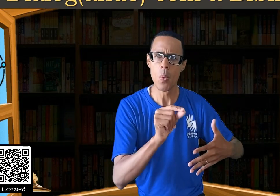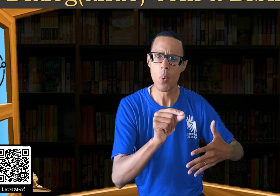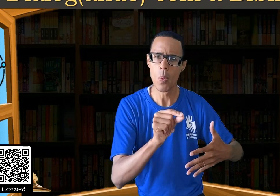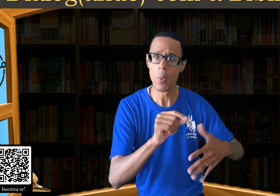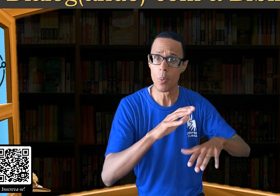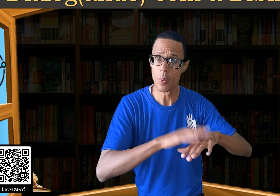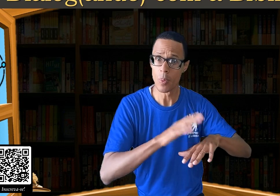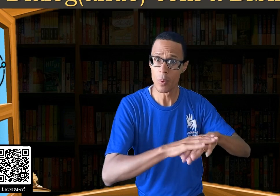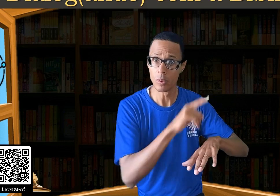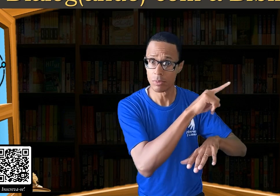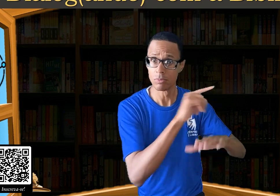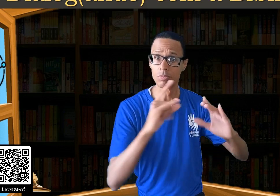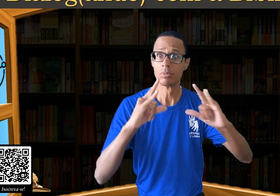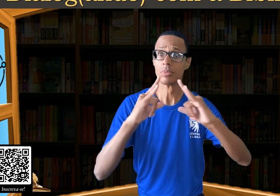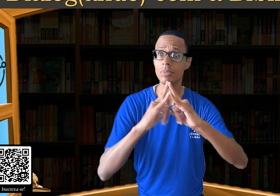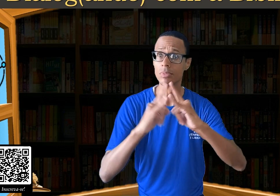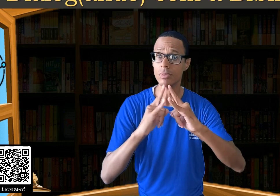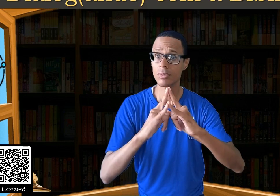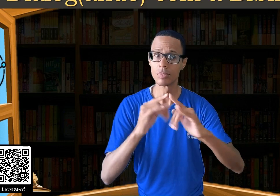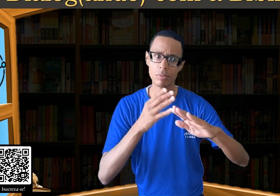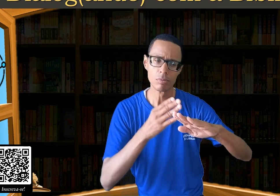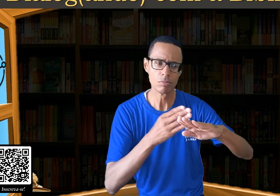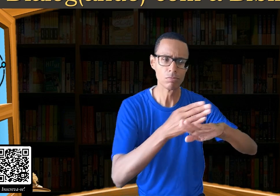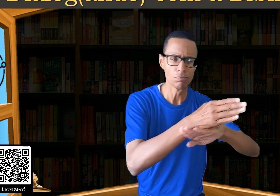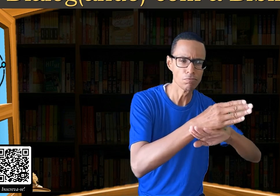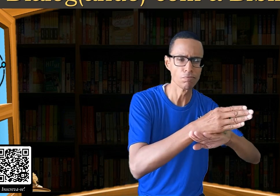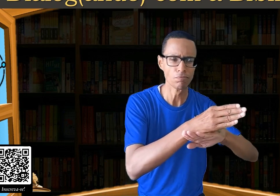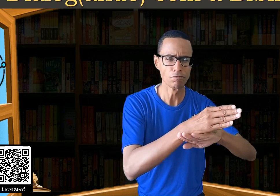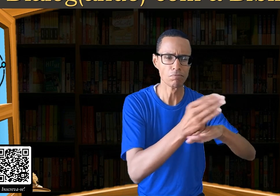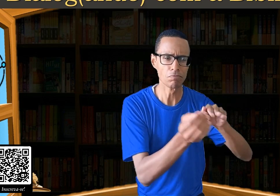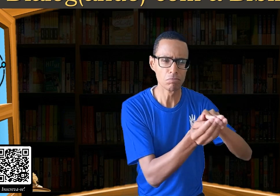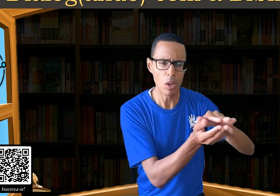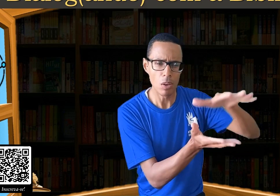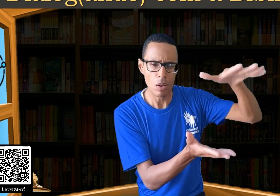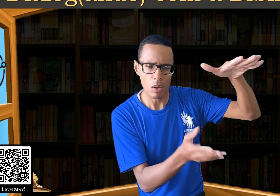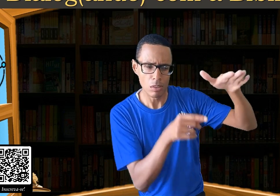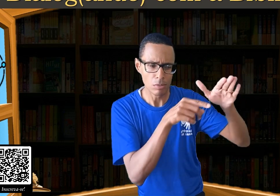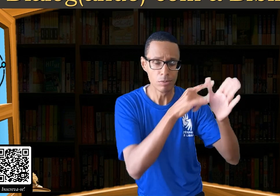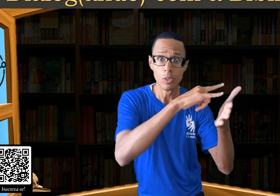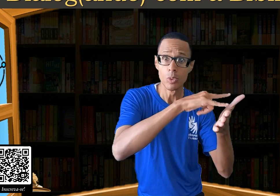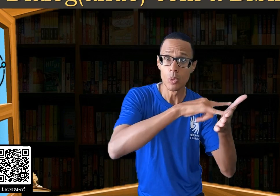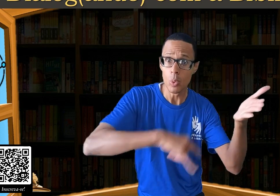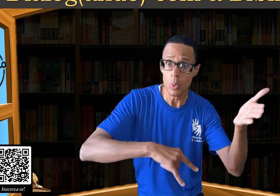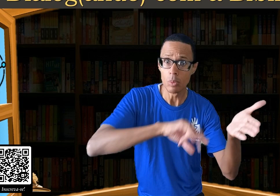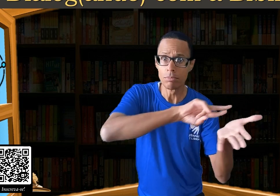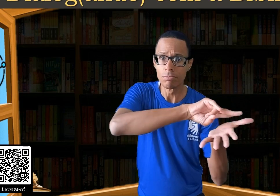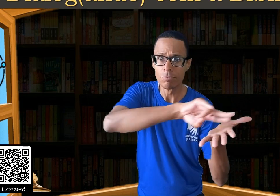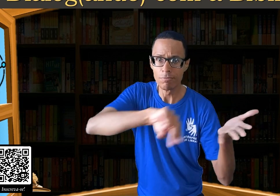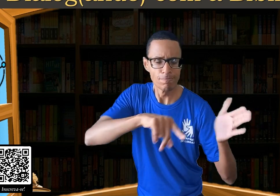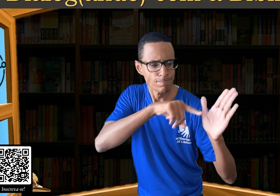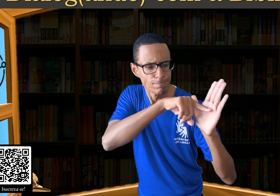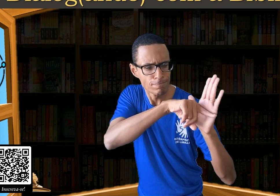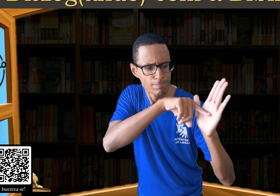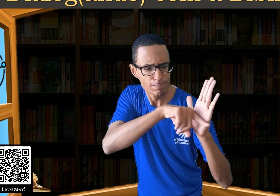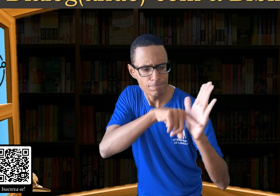os nossos conhecimentos. Descobrir uma parcela dessa pesquisa, que explorou documentos